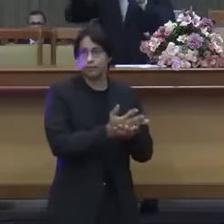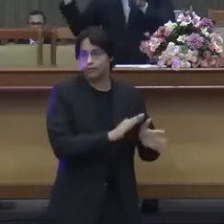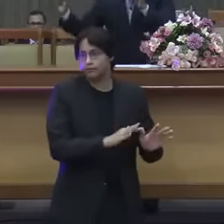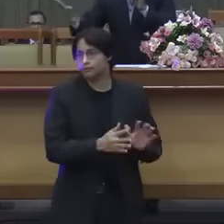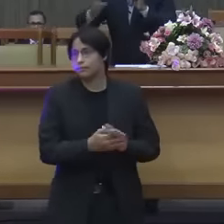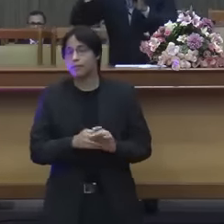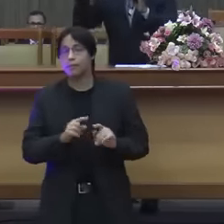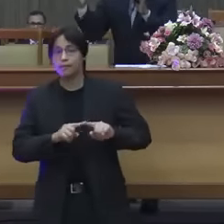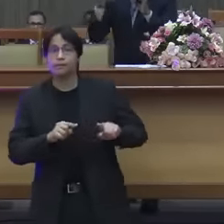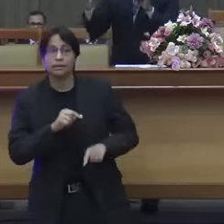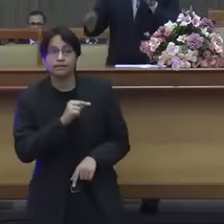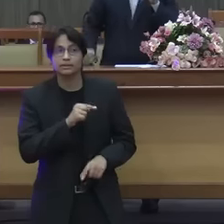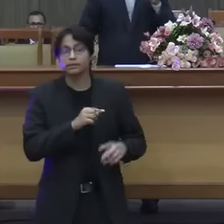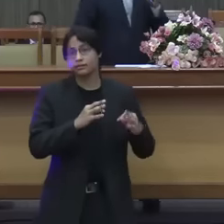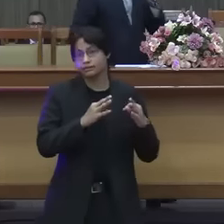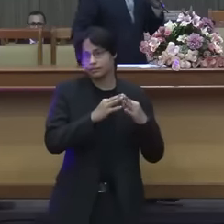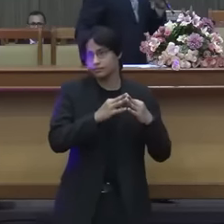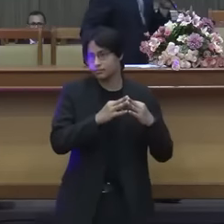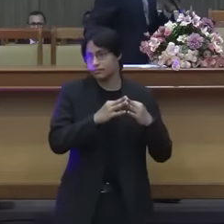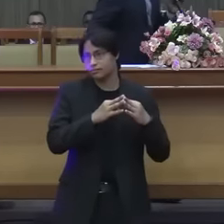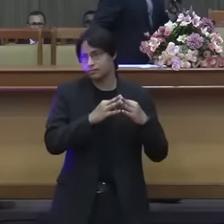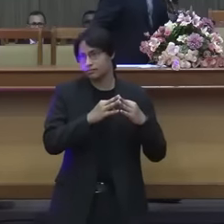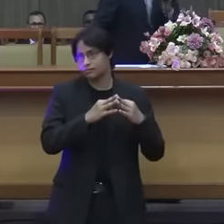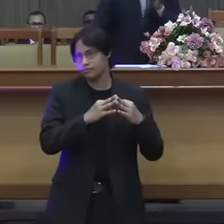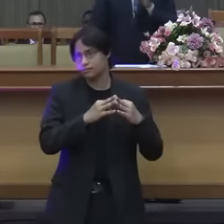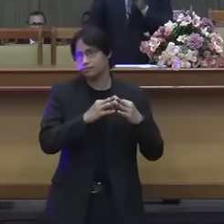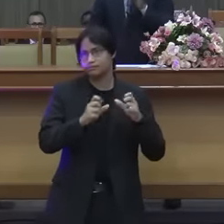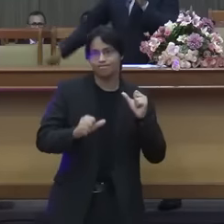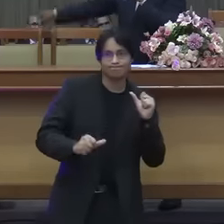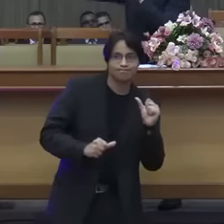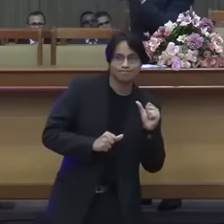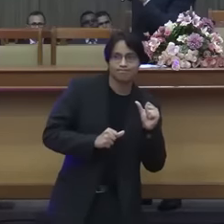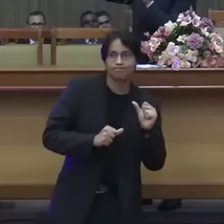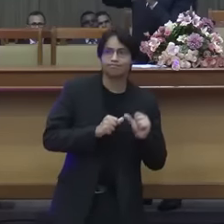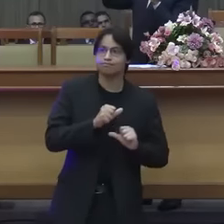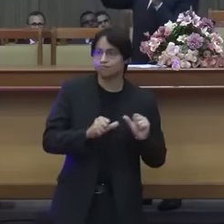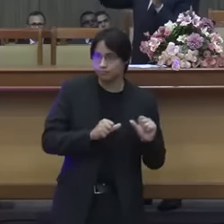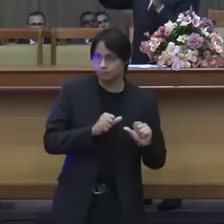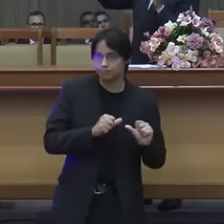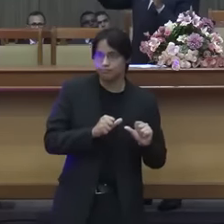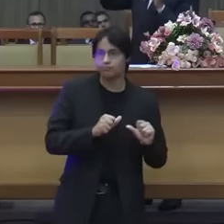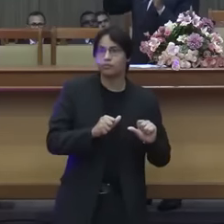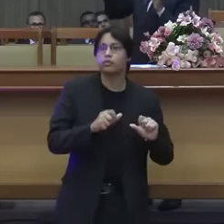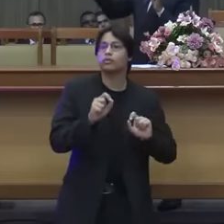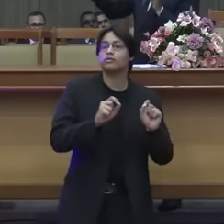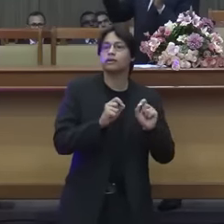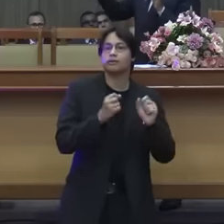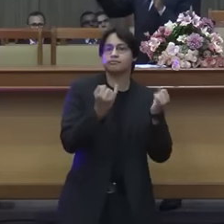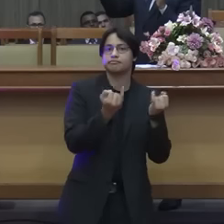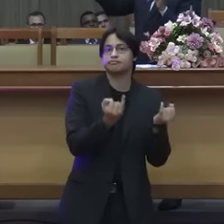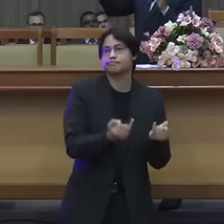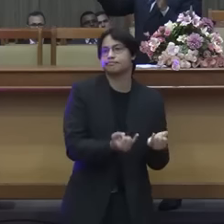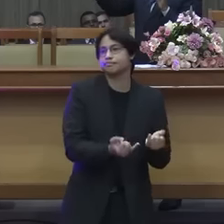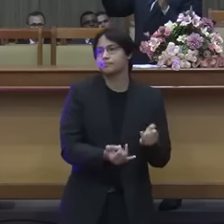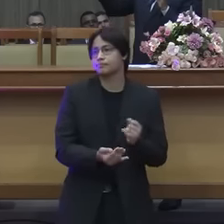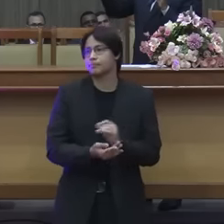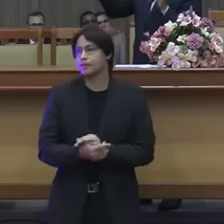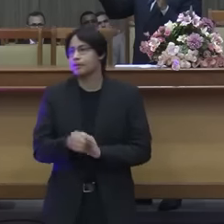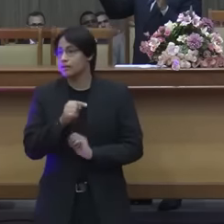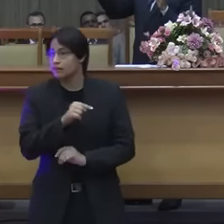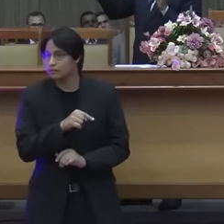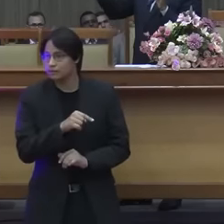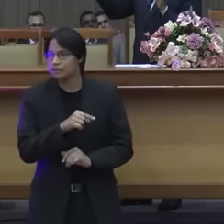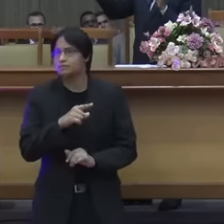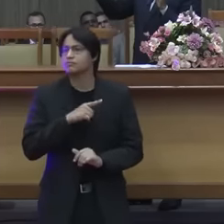tornou uma idolatria do povo de Deus sabe por quê? porque o templo hospedava vocês sabem quantos sacerdotes